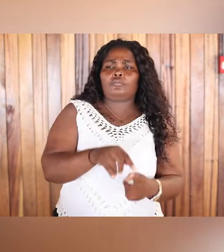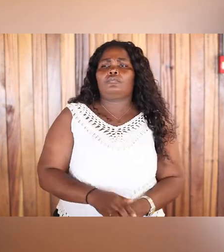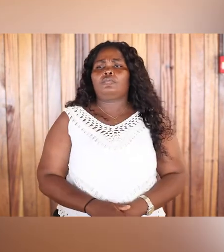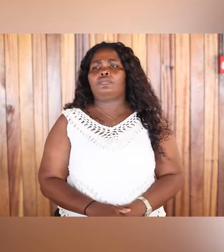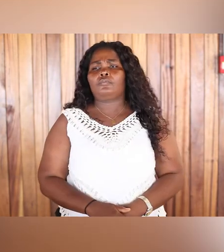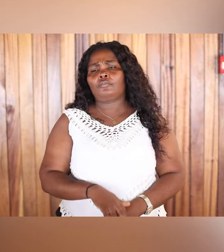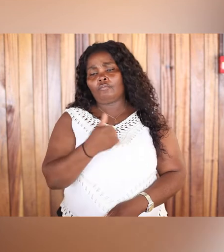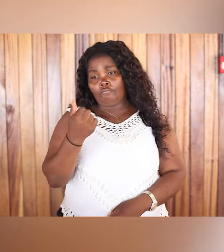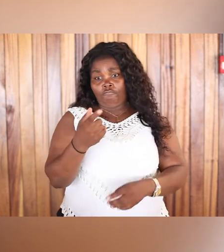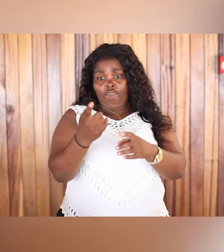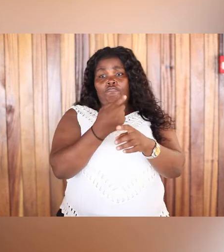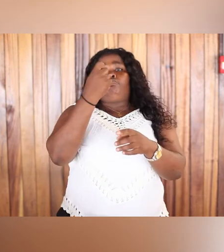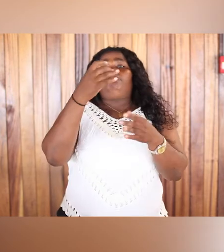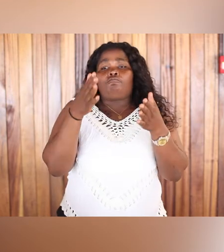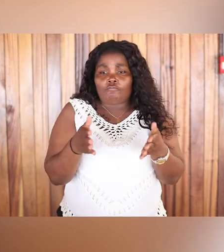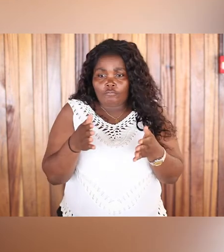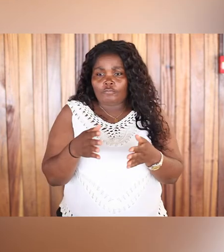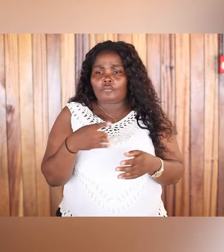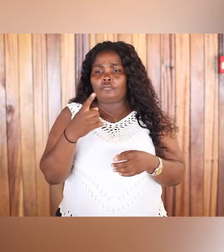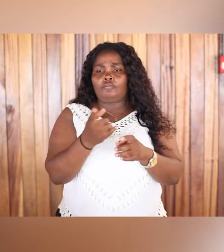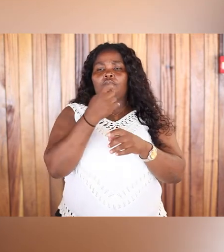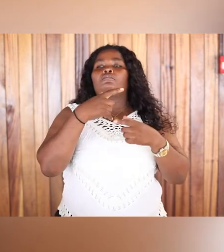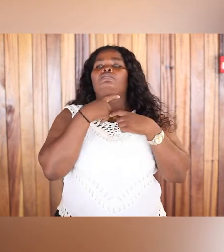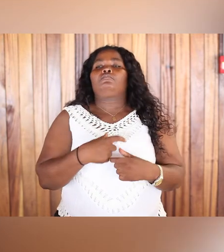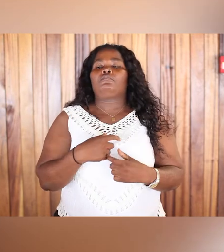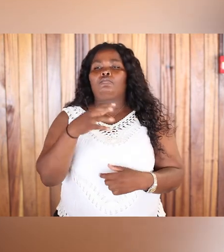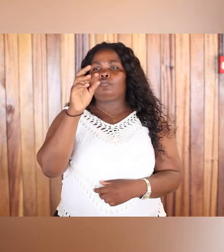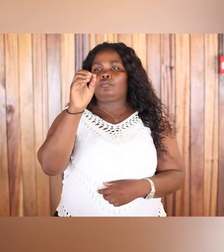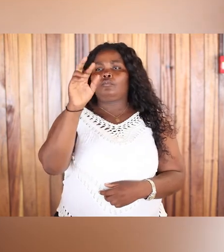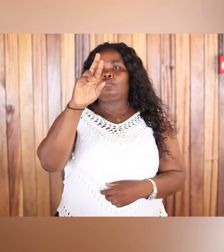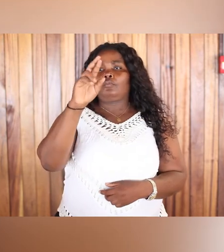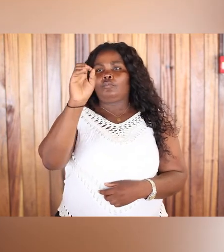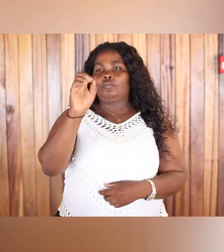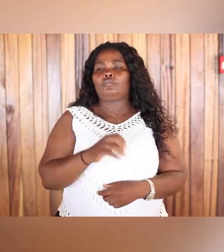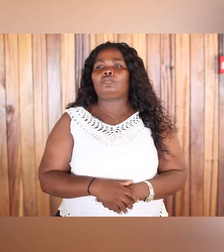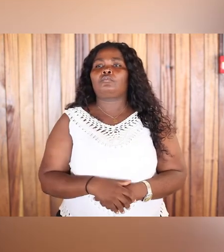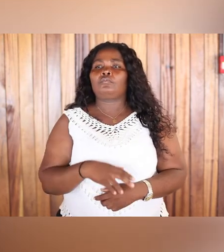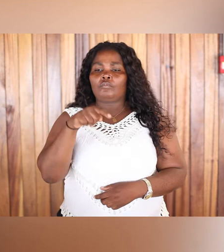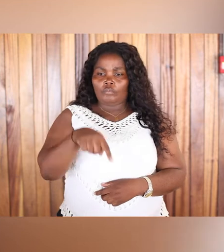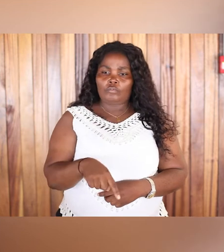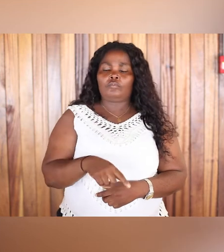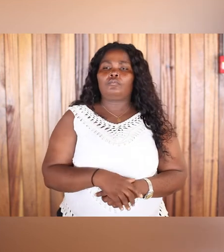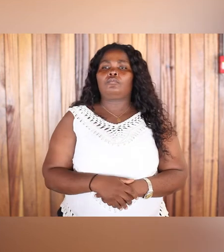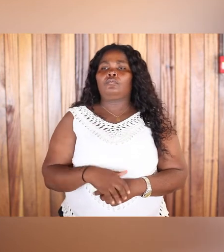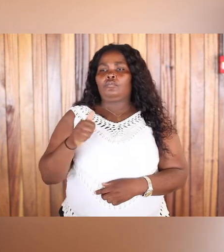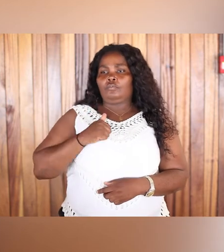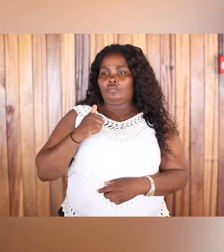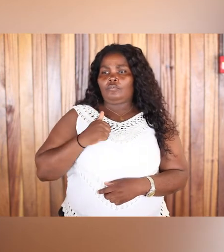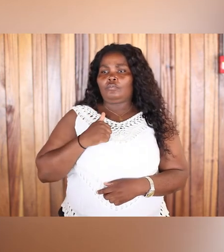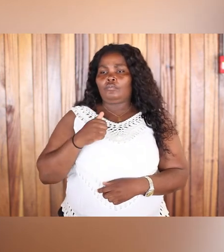Lo había logrado. Había ganado la medalla de oro. Hoy, Ashaba